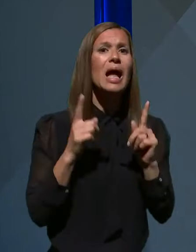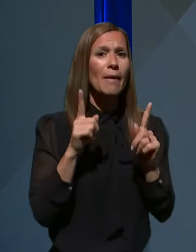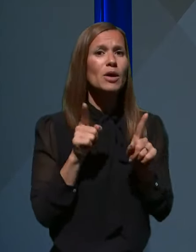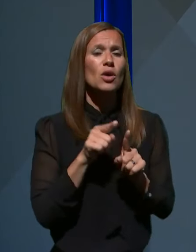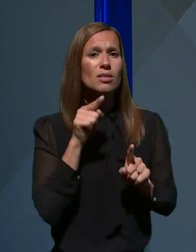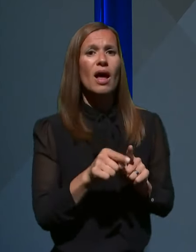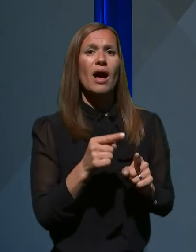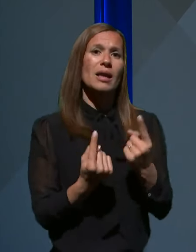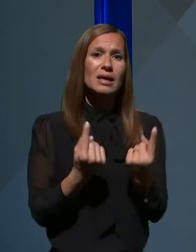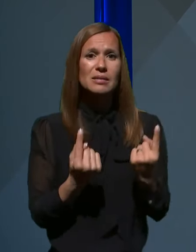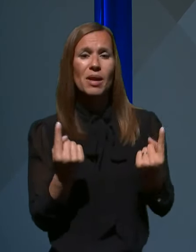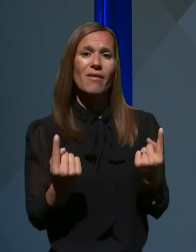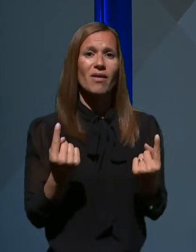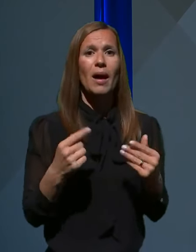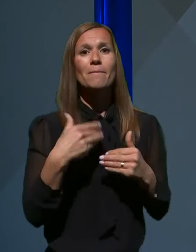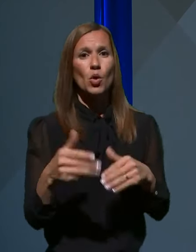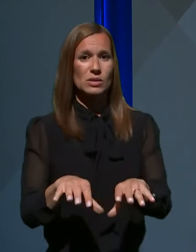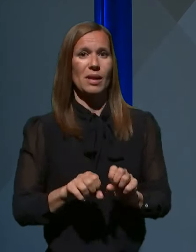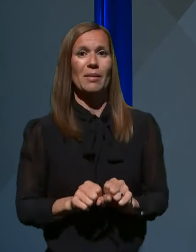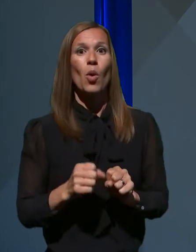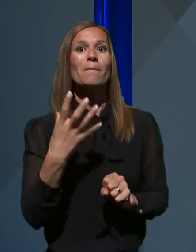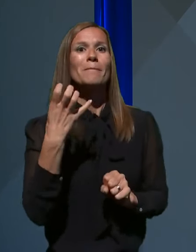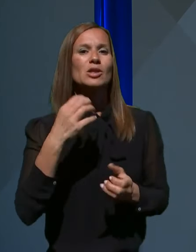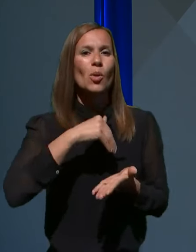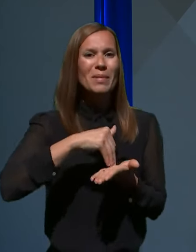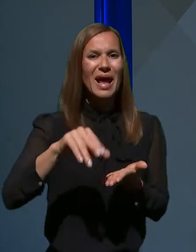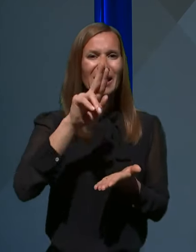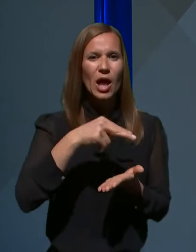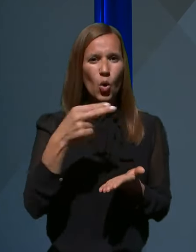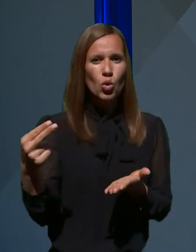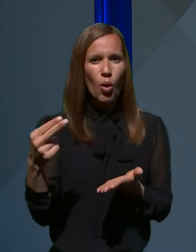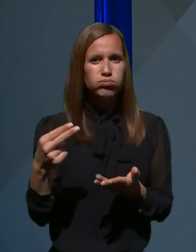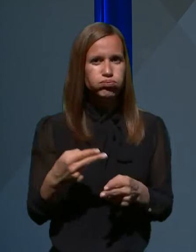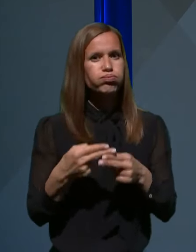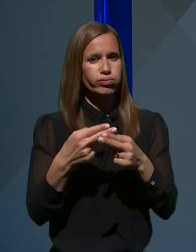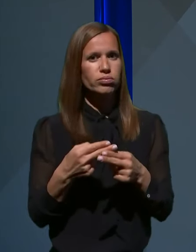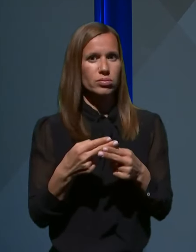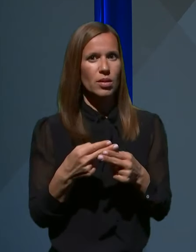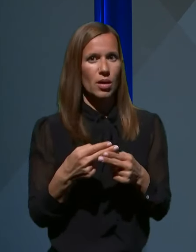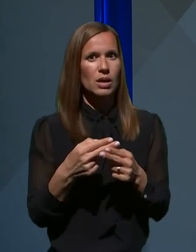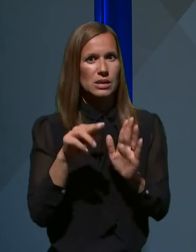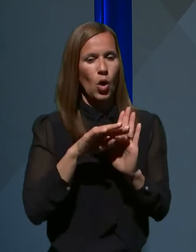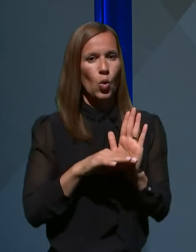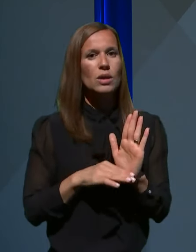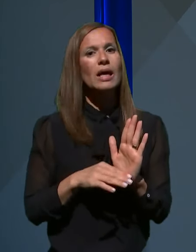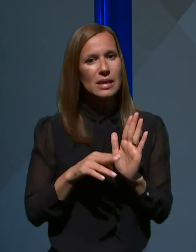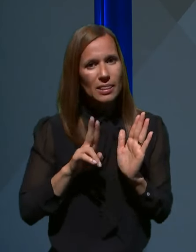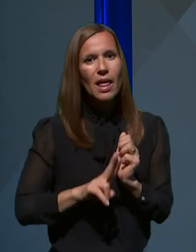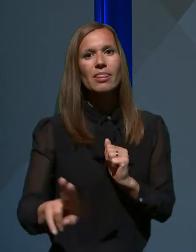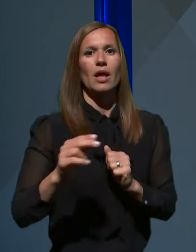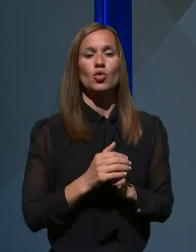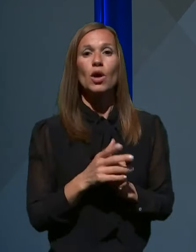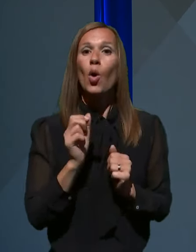po sprejemu 500 milijard evrov težkega svežnja nadaljuje. Finančni ministri bodo o nadaljnih ukrepih